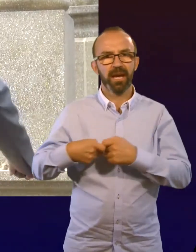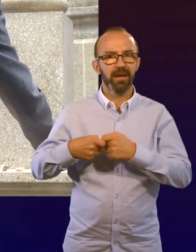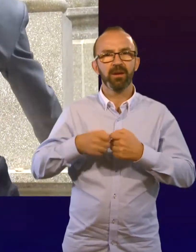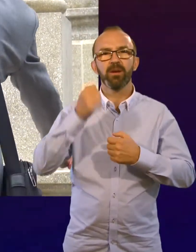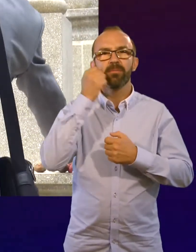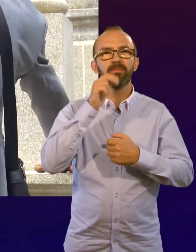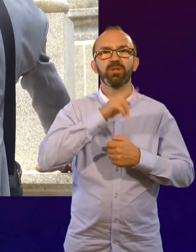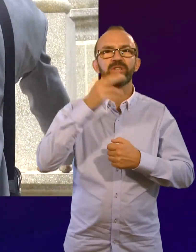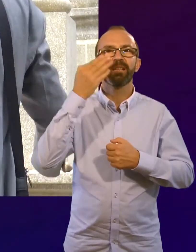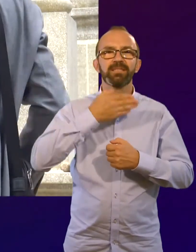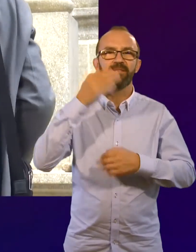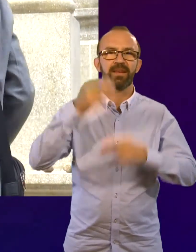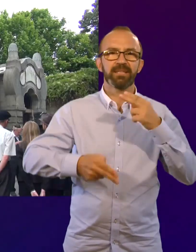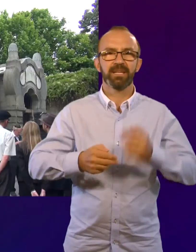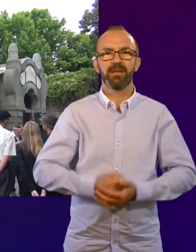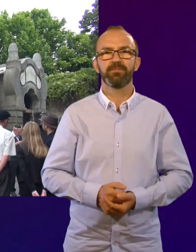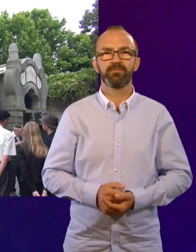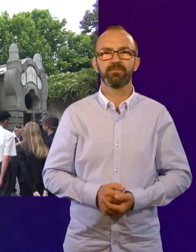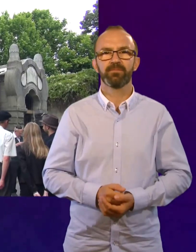a Mazsihisz végzette el.